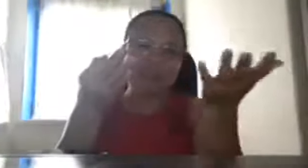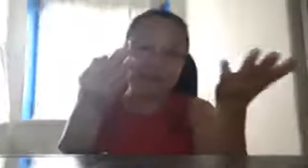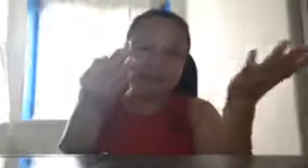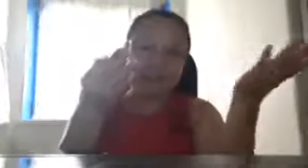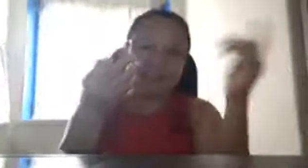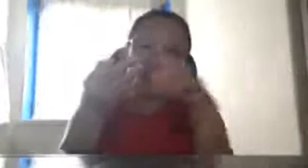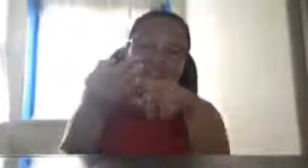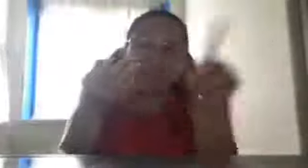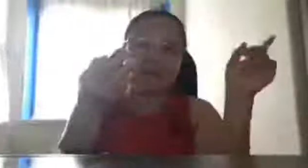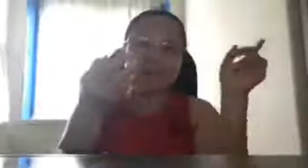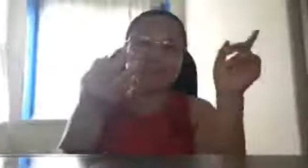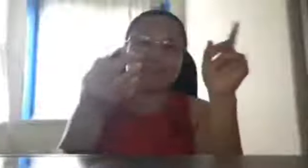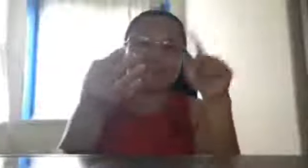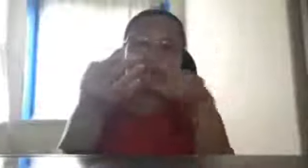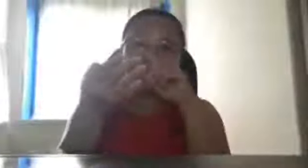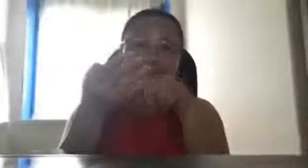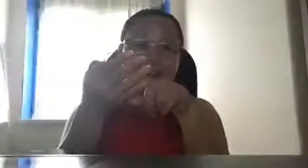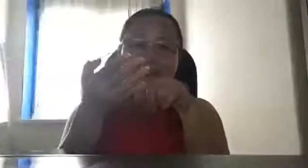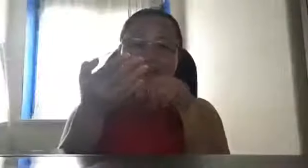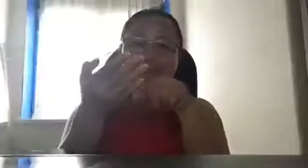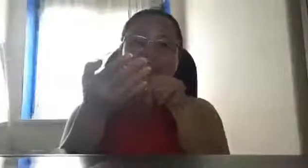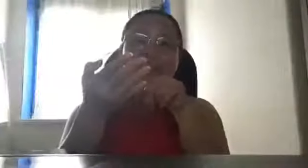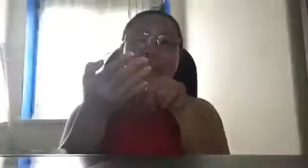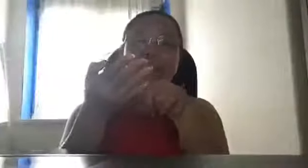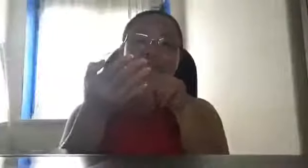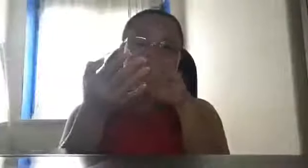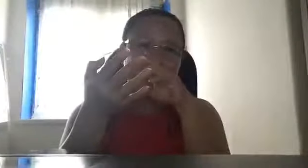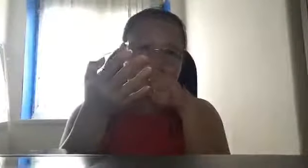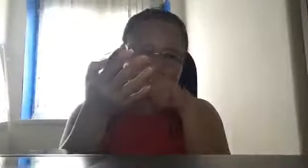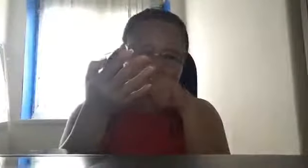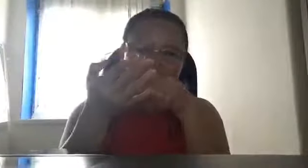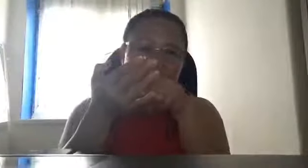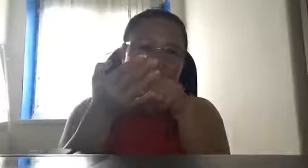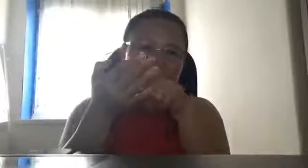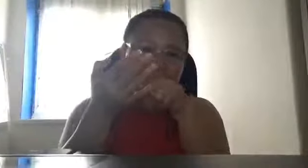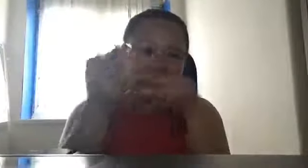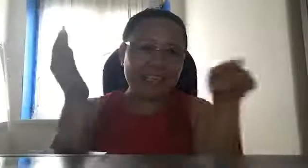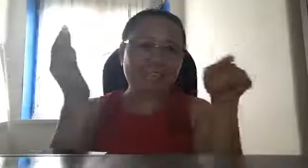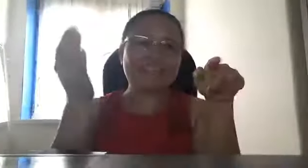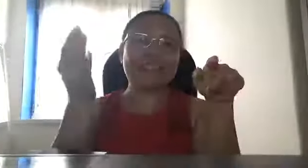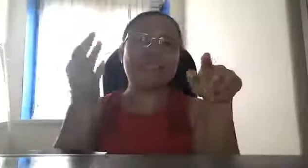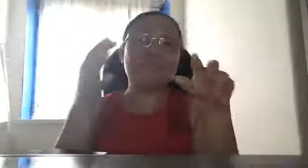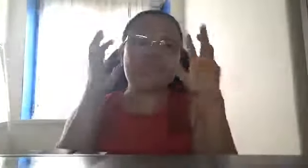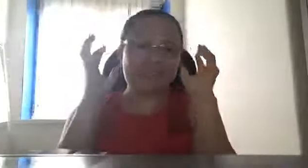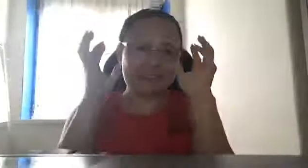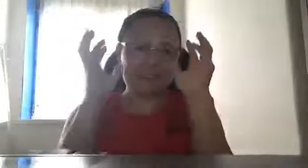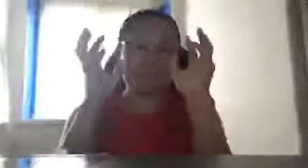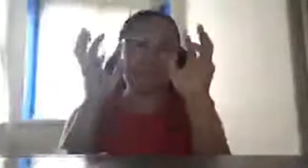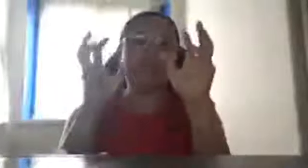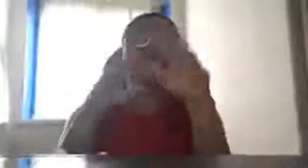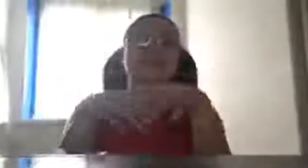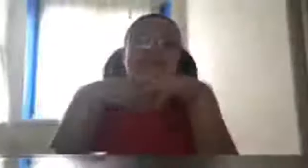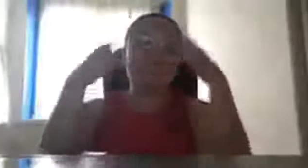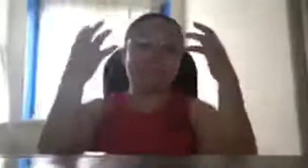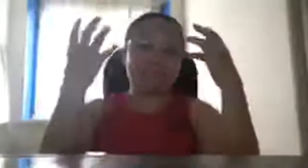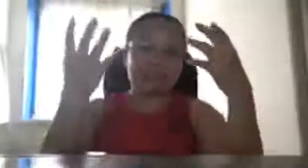mga minahan tatapon ko pag huwi ko dyan sa Pilipinas lilinisin ko lang ang Pilipinas ng